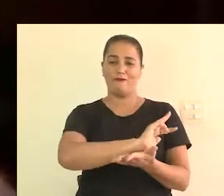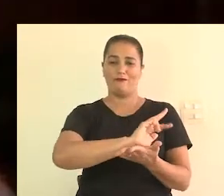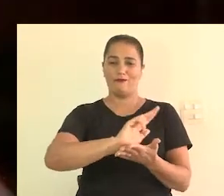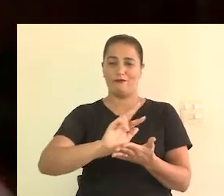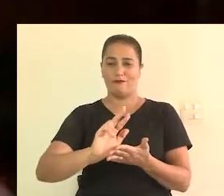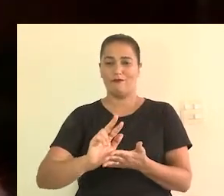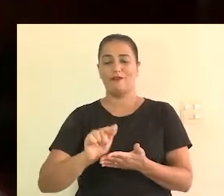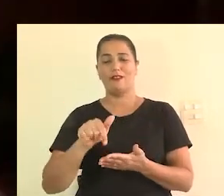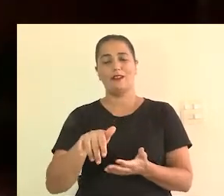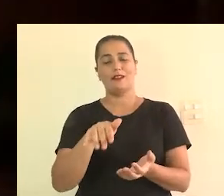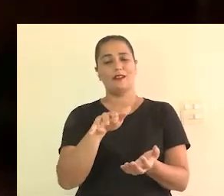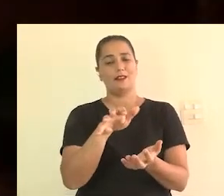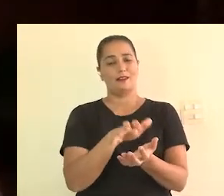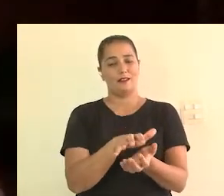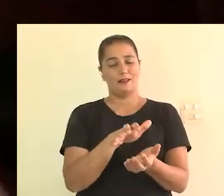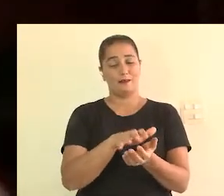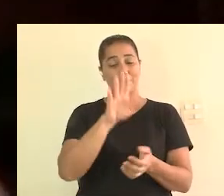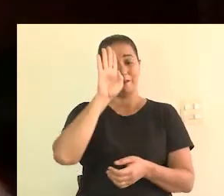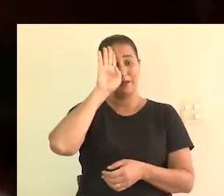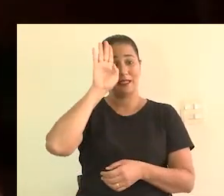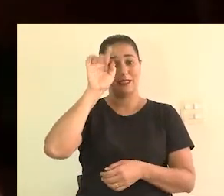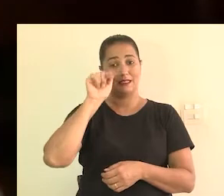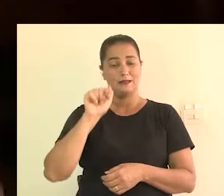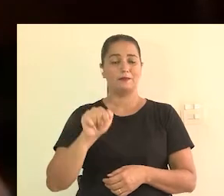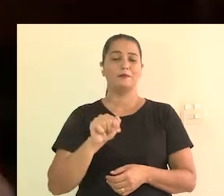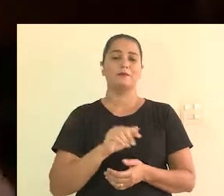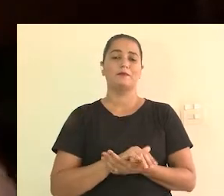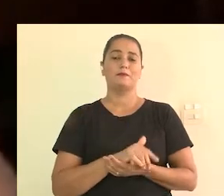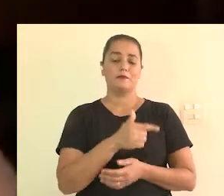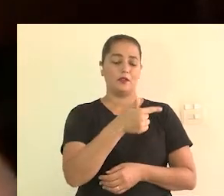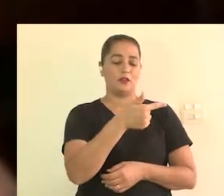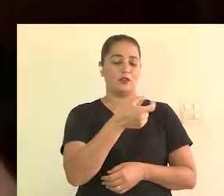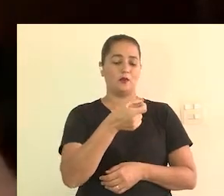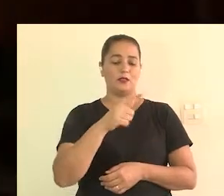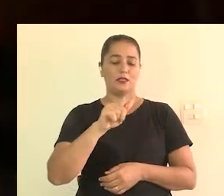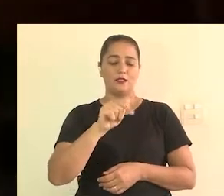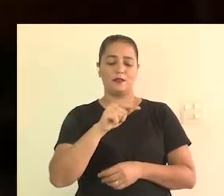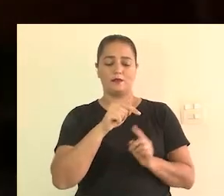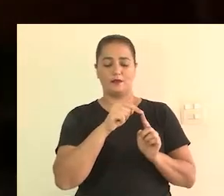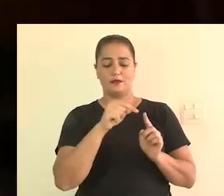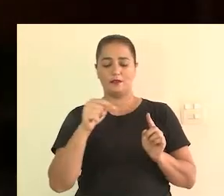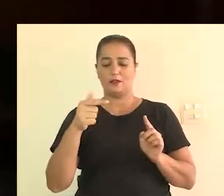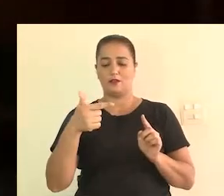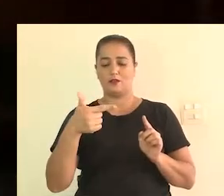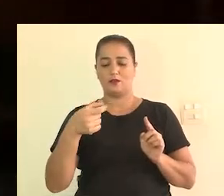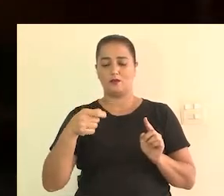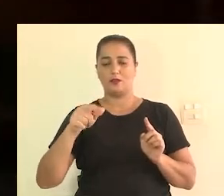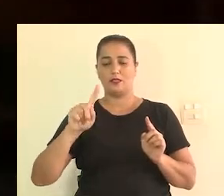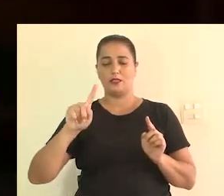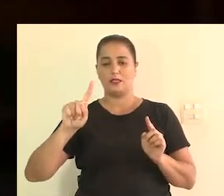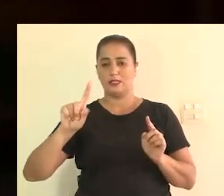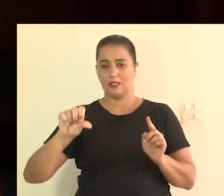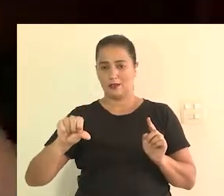brasileiros e pernambucanos, principalmente, de 2017 a 2019.